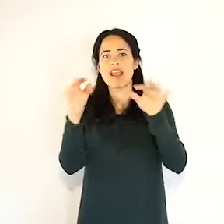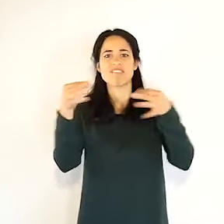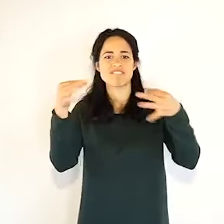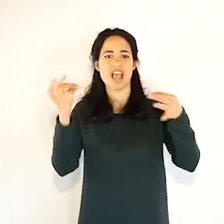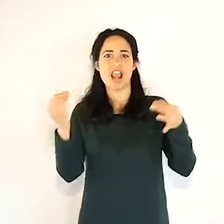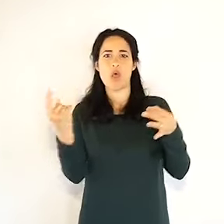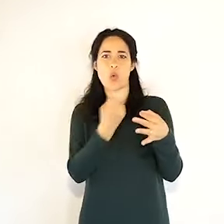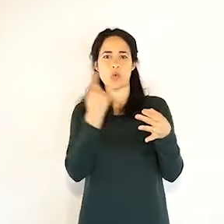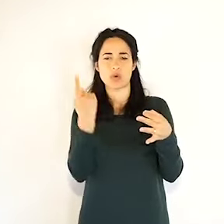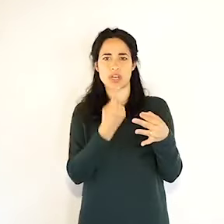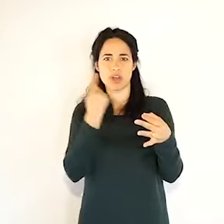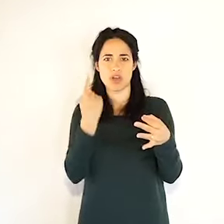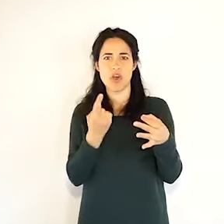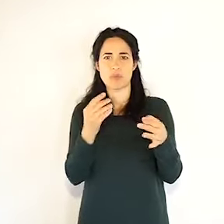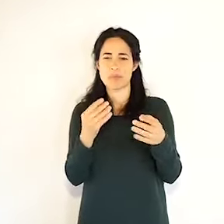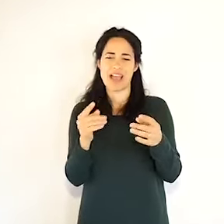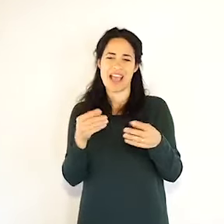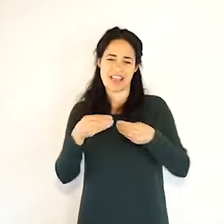il tema